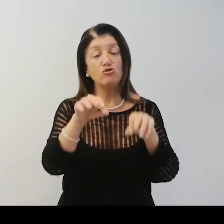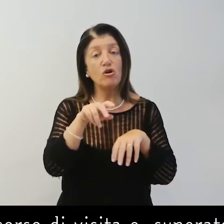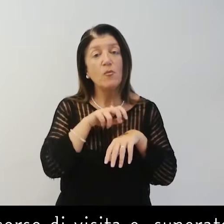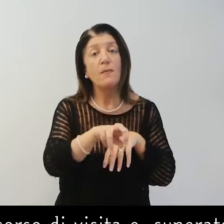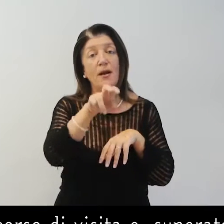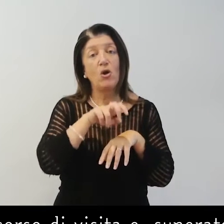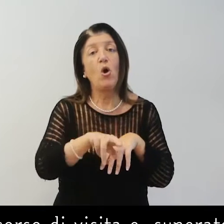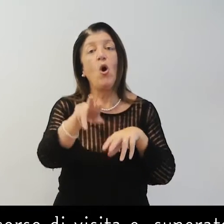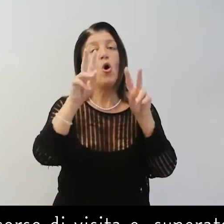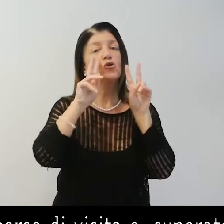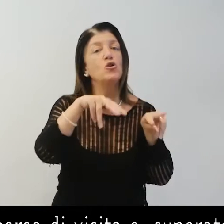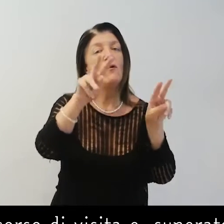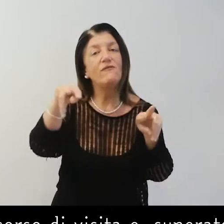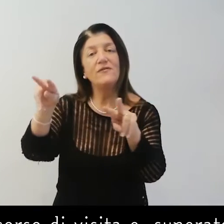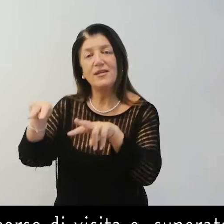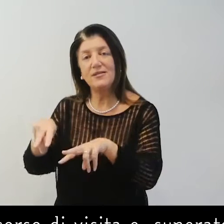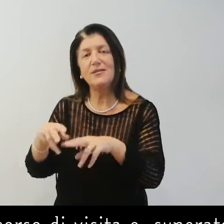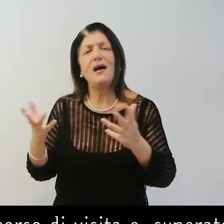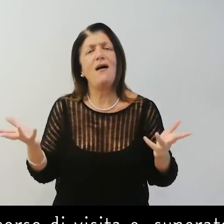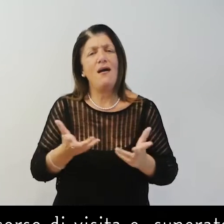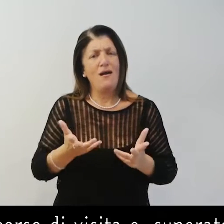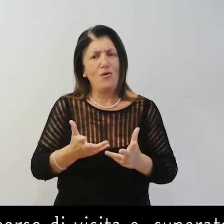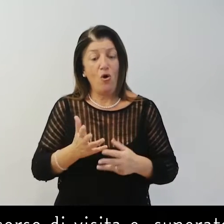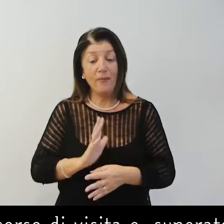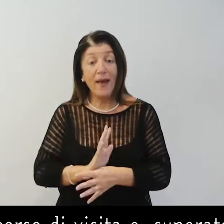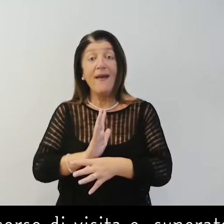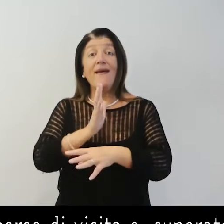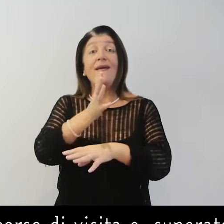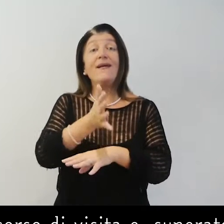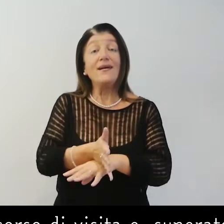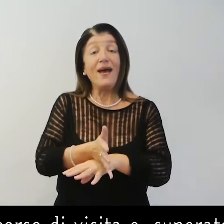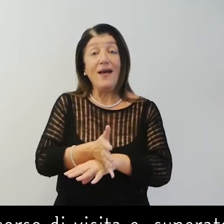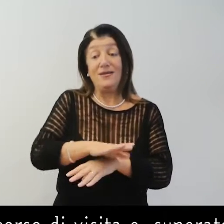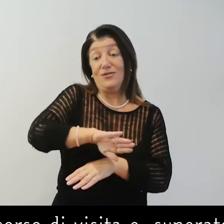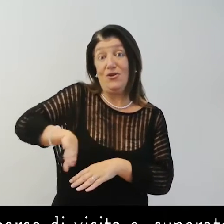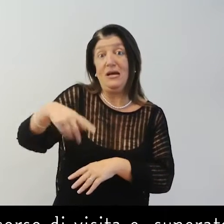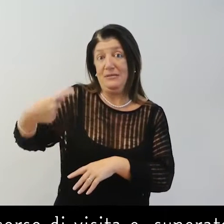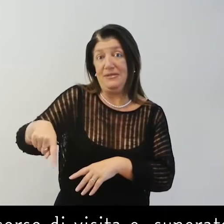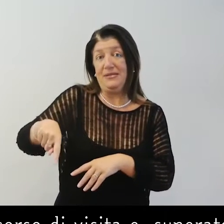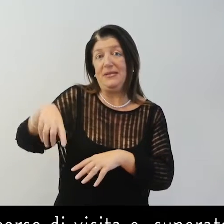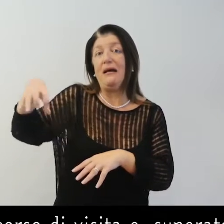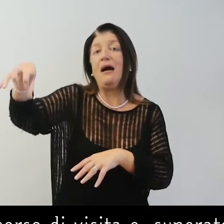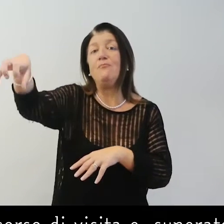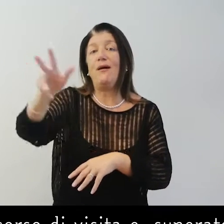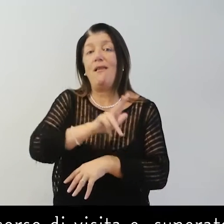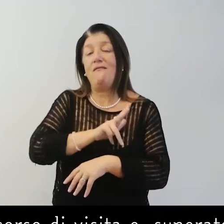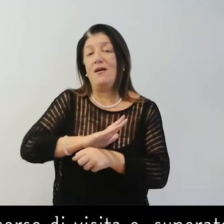Iniziamo il percorso di visita. E superando l'ingresso, visitiamo le cappelle nobiliari